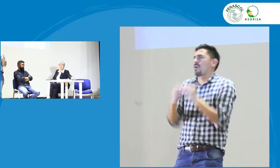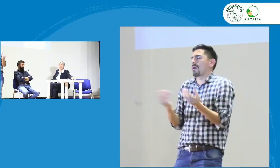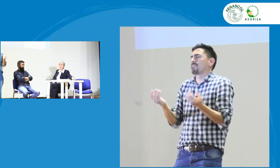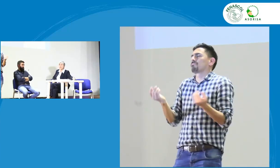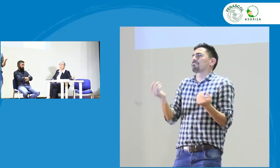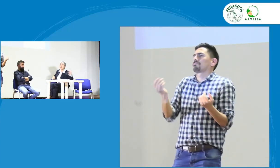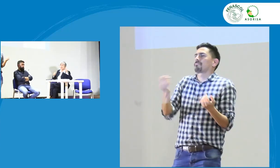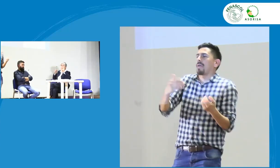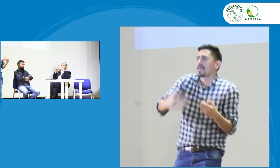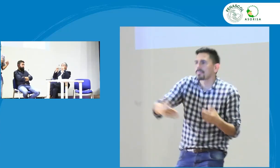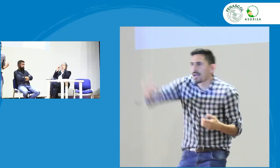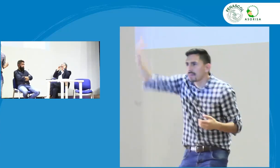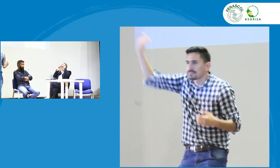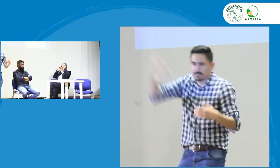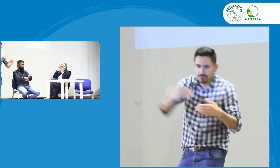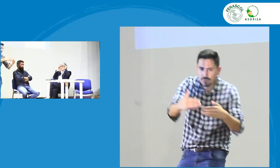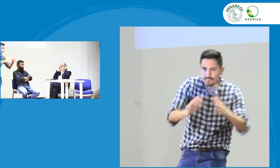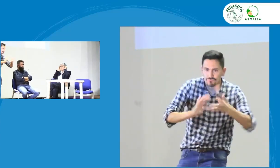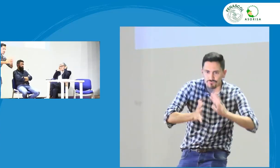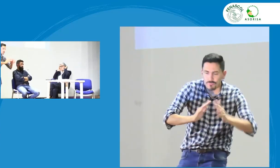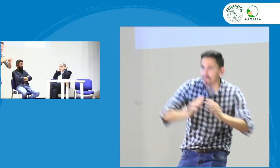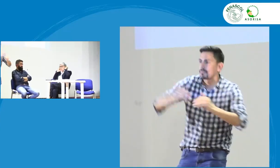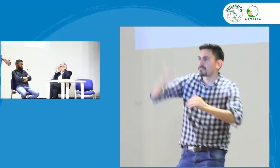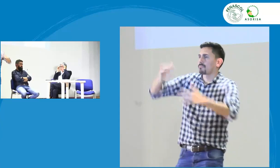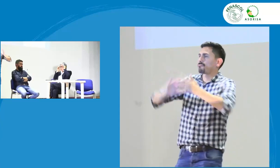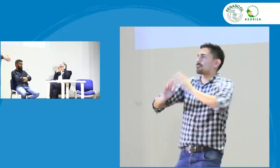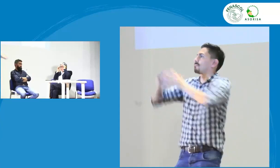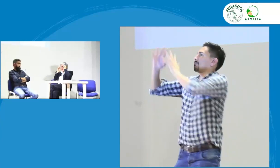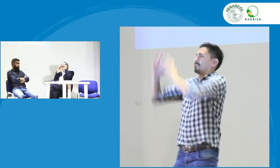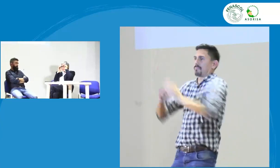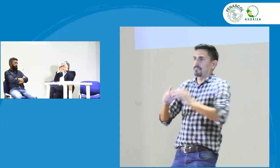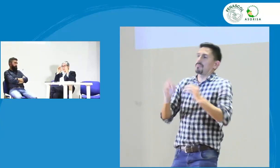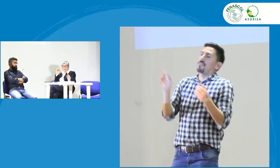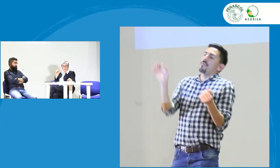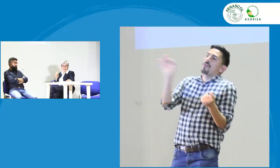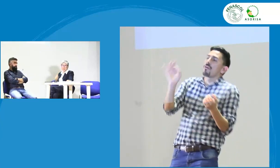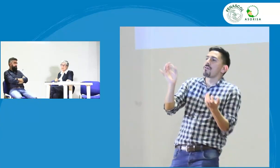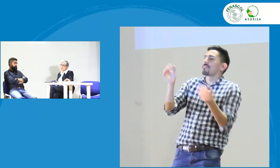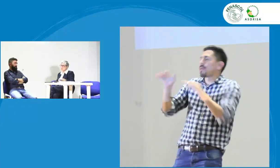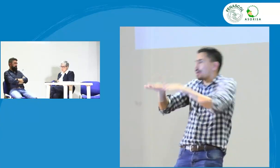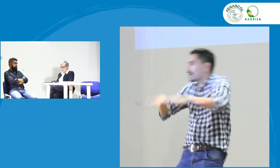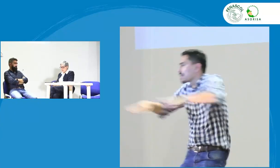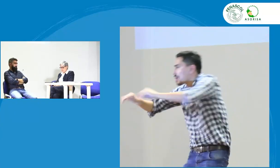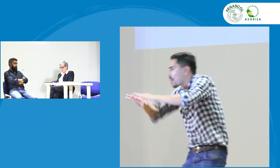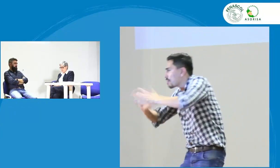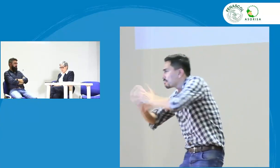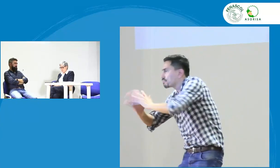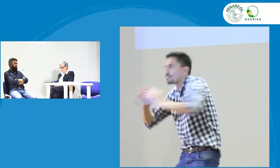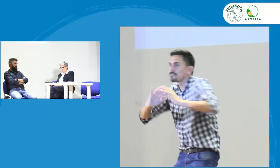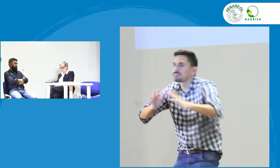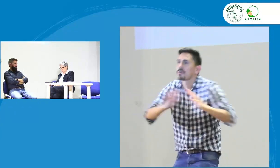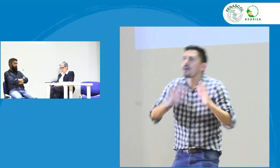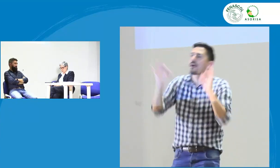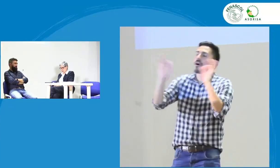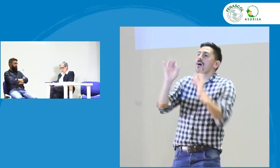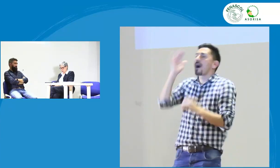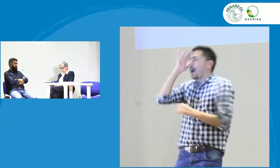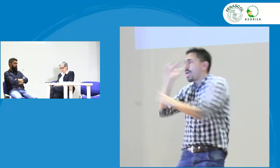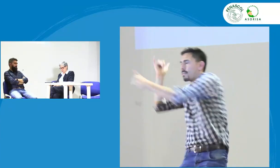dan pues esto se puede dar en diferentes formas tenemos que hablar también que las diferentes edades manejan la lengua de señas